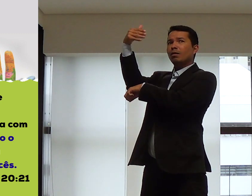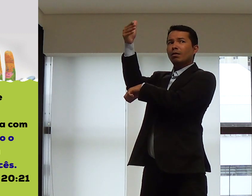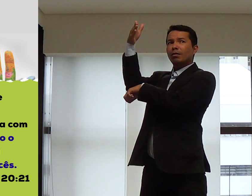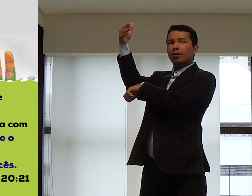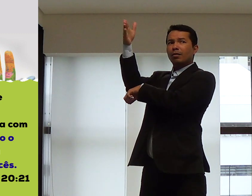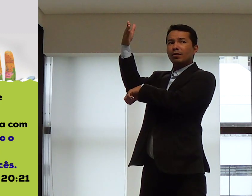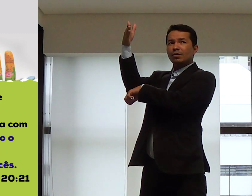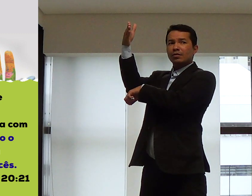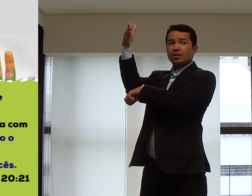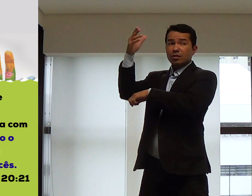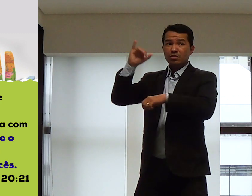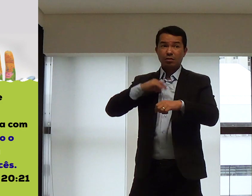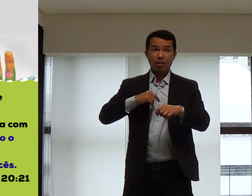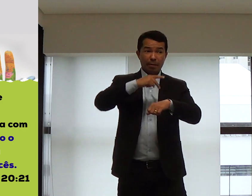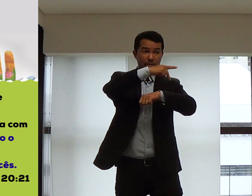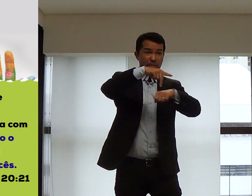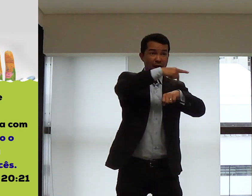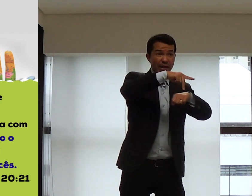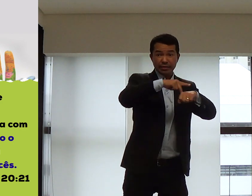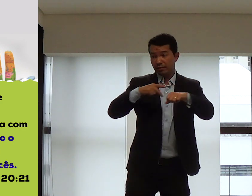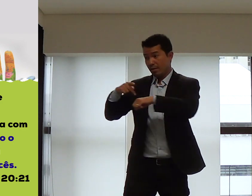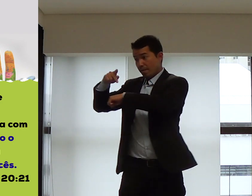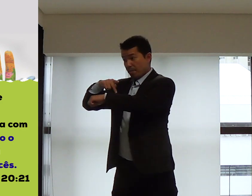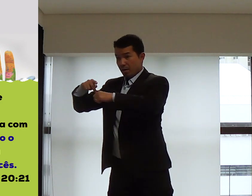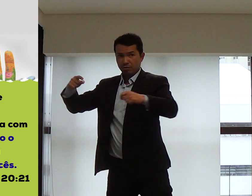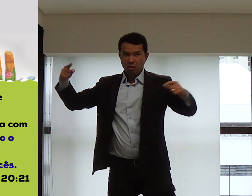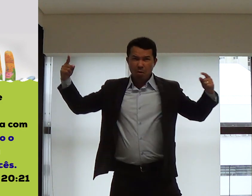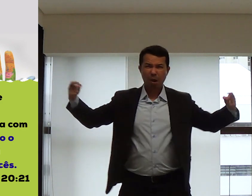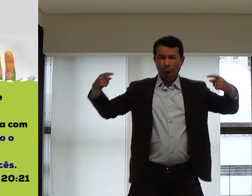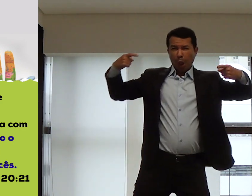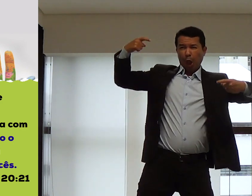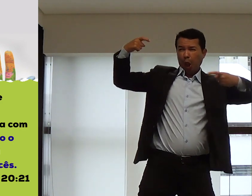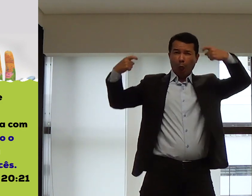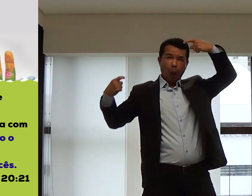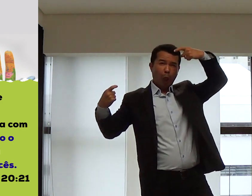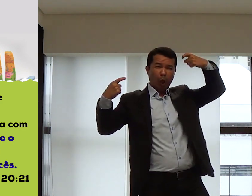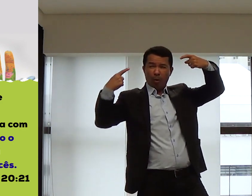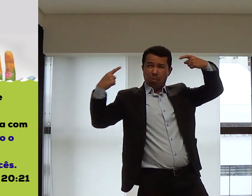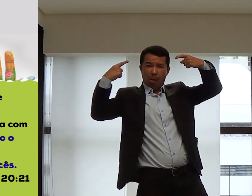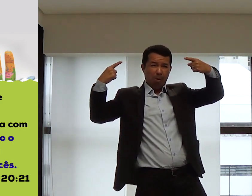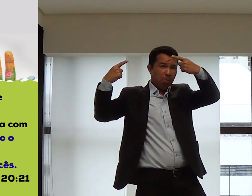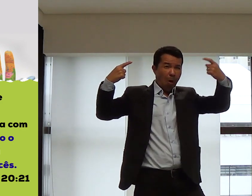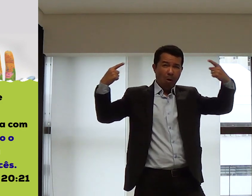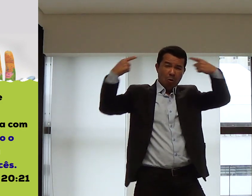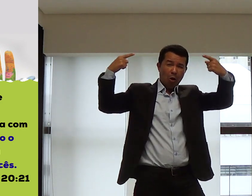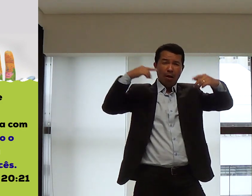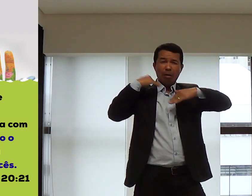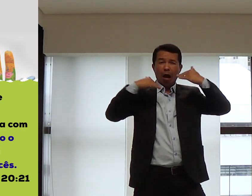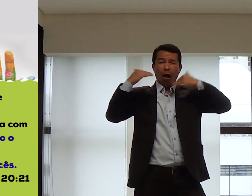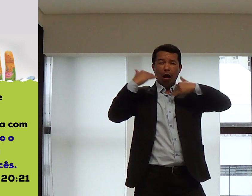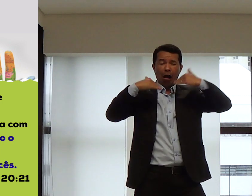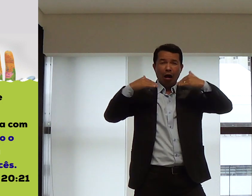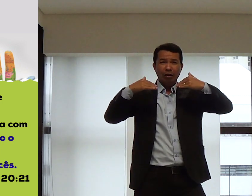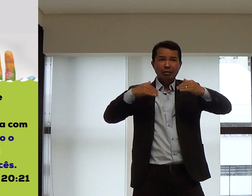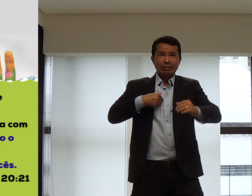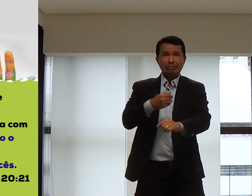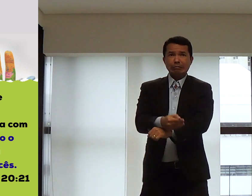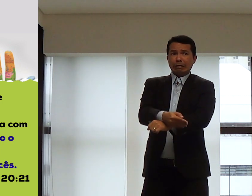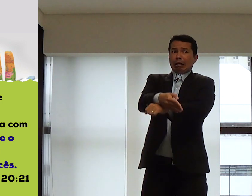Podemos usar como se fosse uma bandeira branca estendida. Dois países, por exemplo, que estão em guerra, estão em guerra, muitas mortes